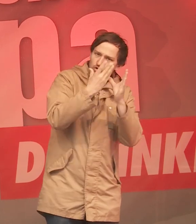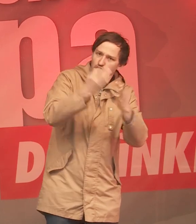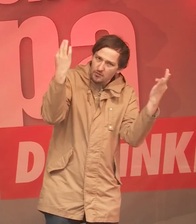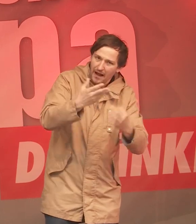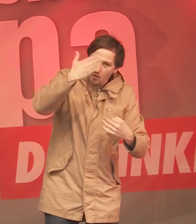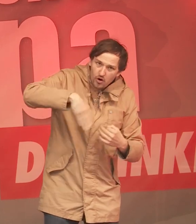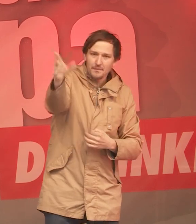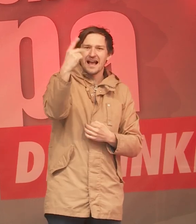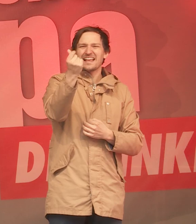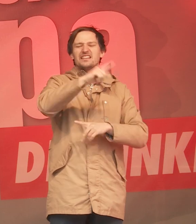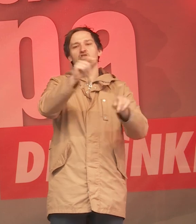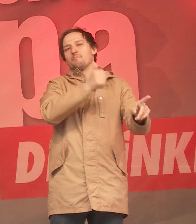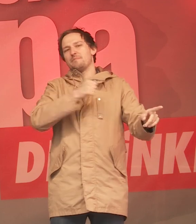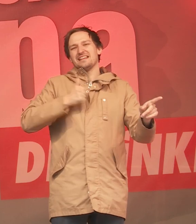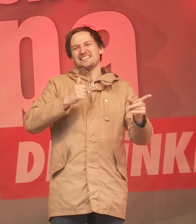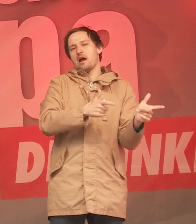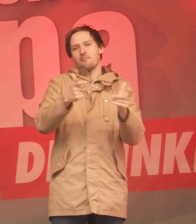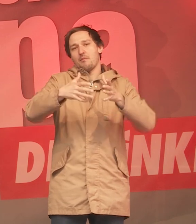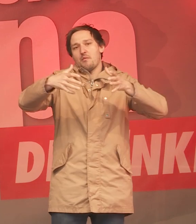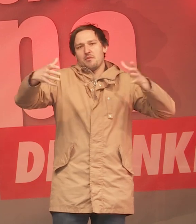und nicht für militärische Aufrüstung.